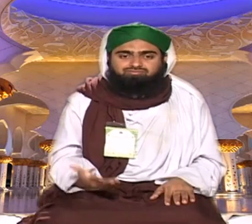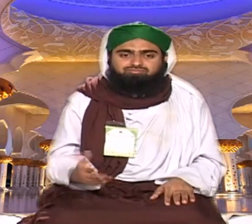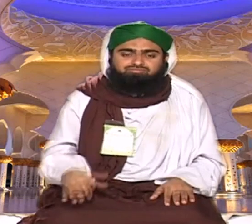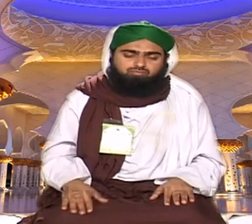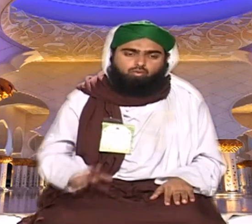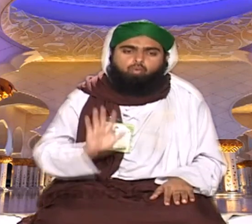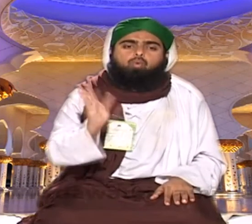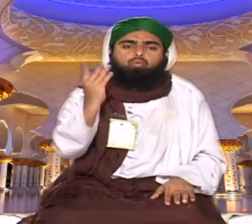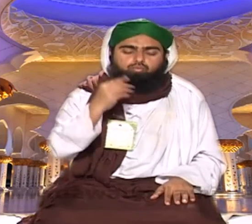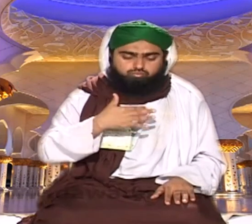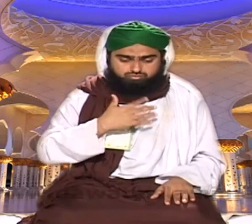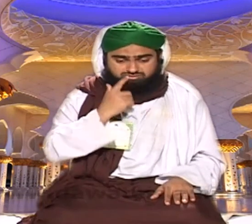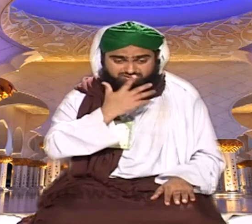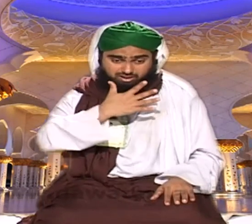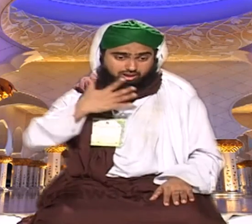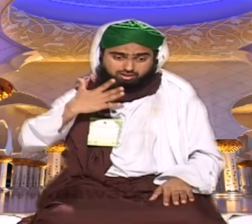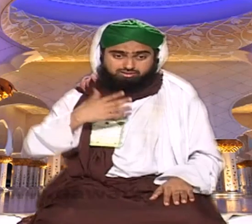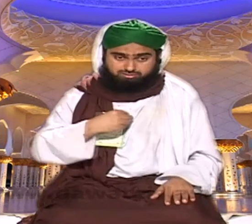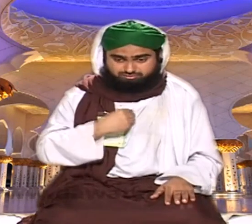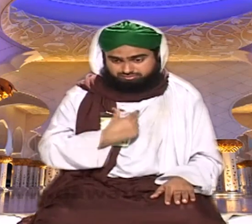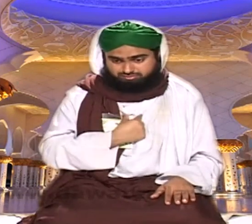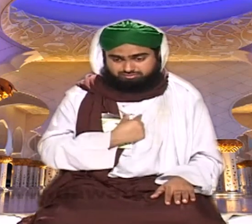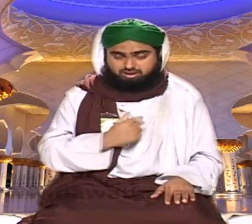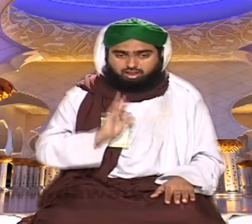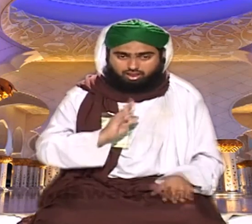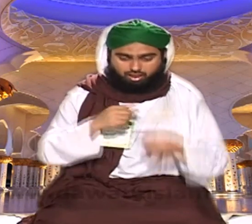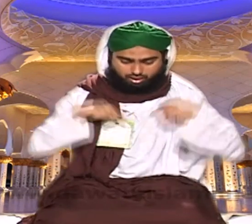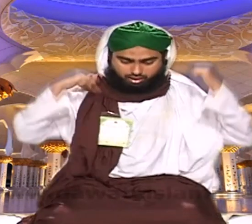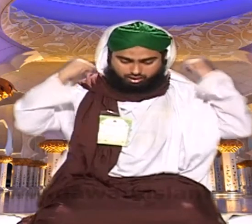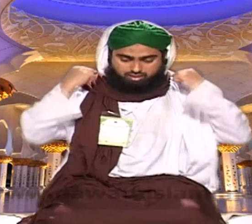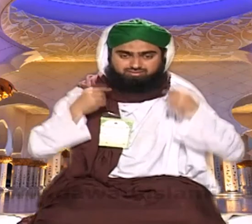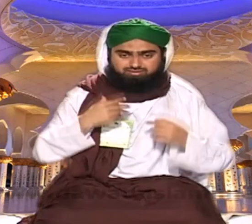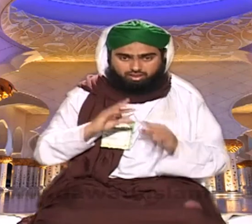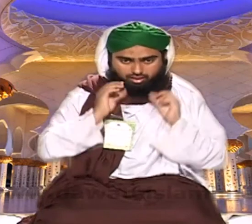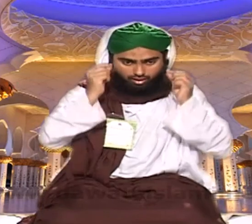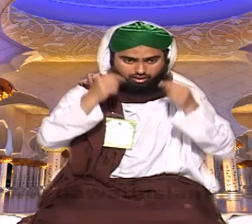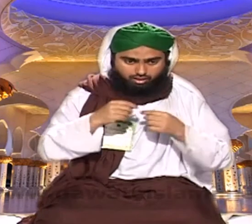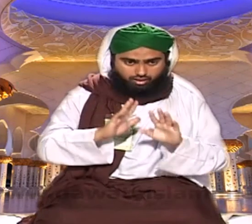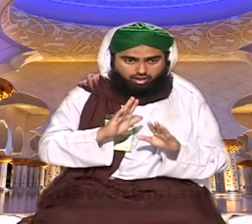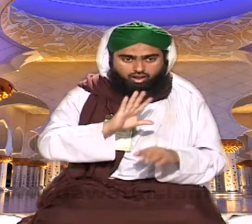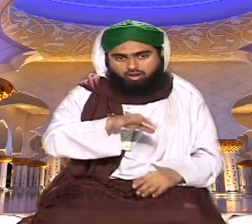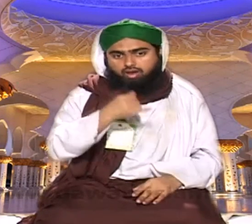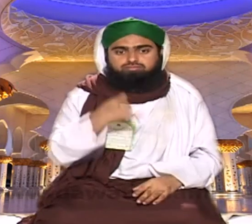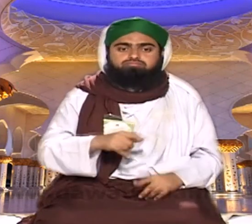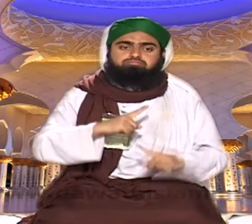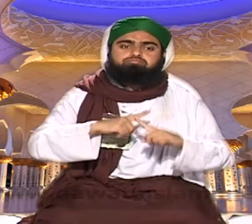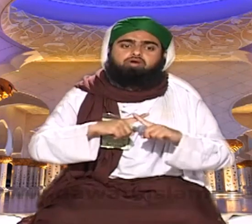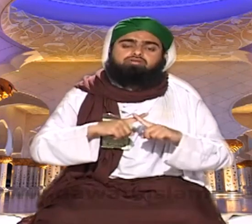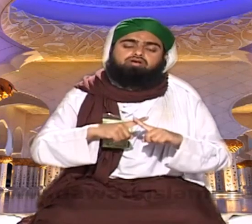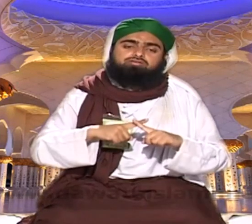چاندی کی ہے بھی جب بھی یاد رکھئے یہ ناجائز ہے چاندی کی ڈبیاں جنہوں نے بھی پہنی وہ ہوتا ہے یہ ڈبی جو ہے چاندی